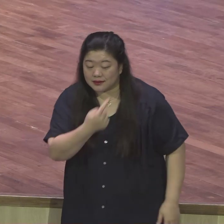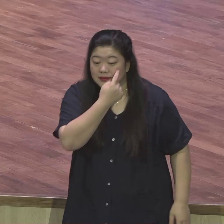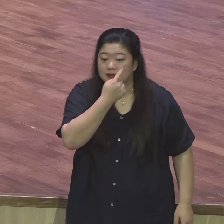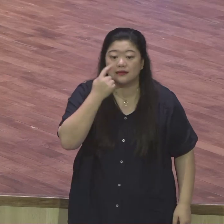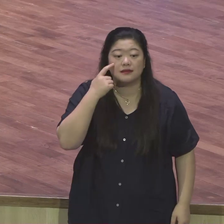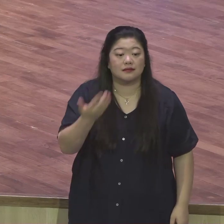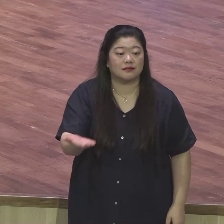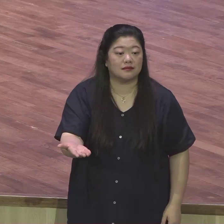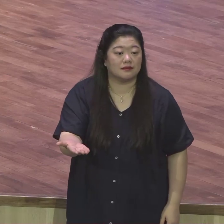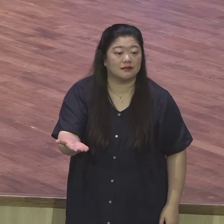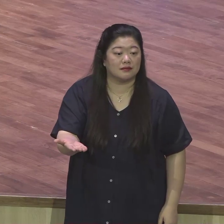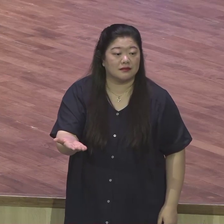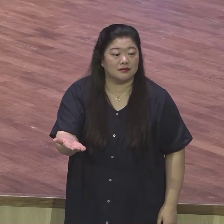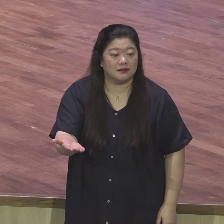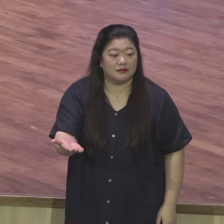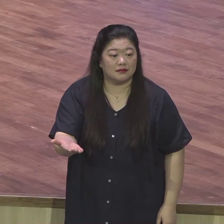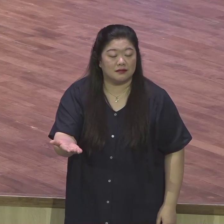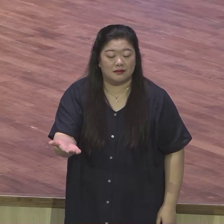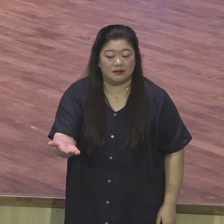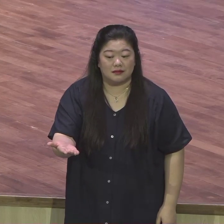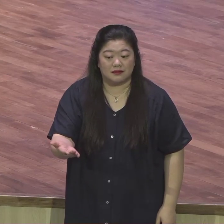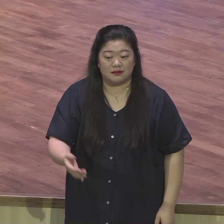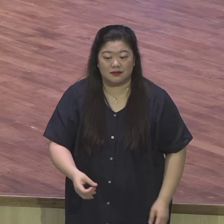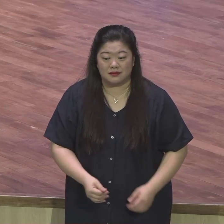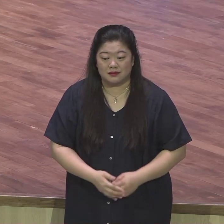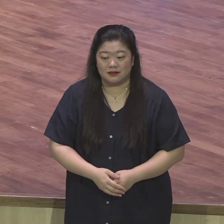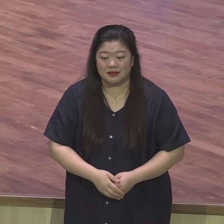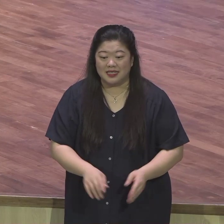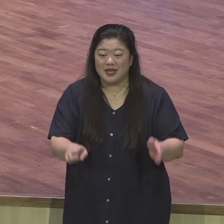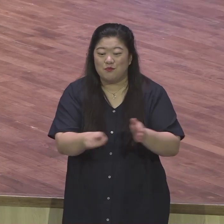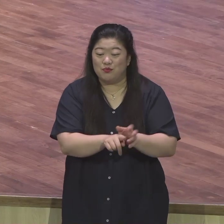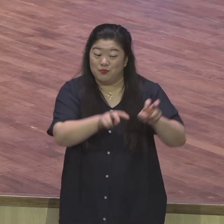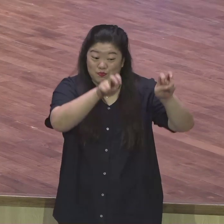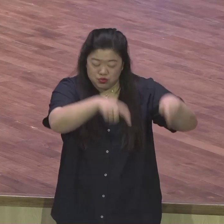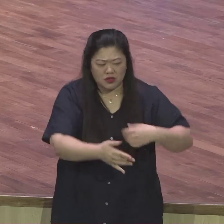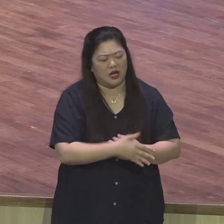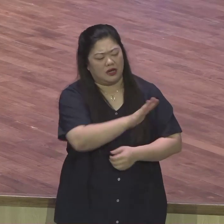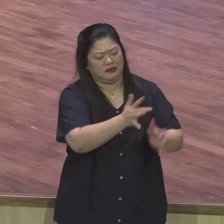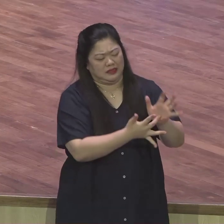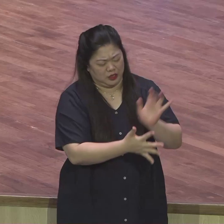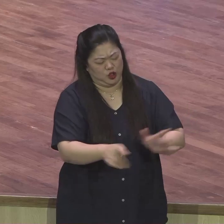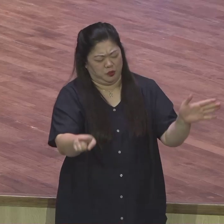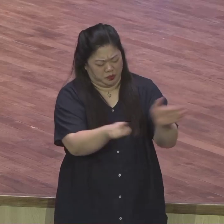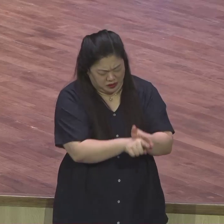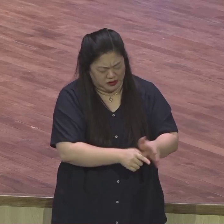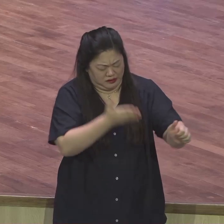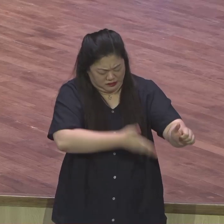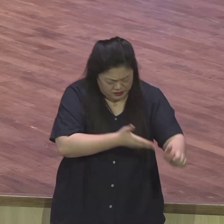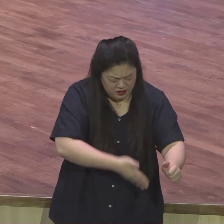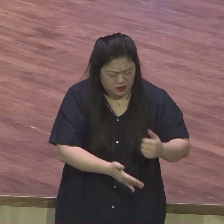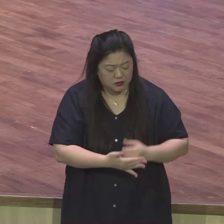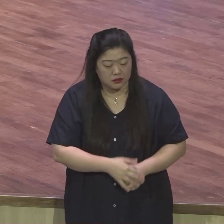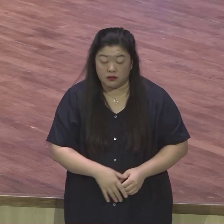불신자 앞에서 종교인들 앞에서 증거를 내놔야 돼요. 이 증거를 내려고 하면 은약을 잡고 있길 바랍니다.